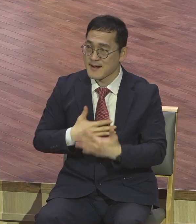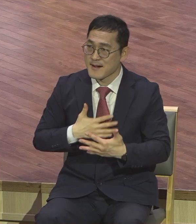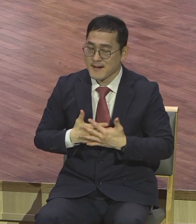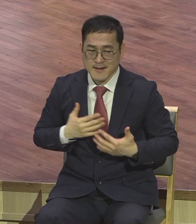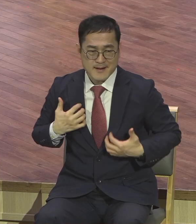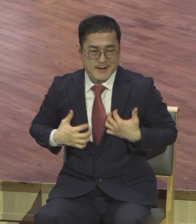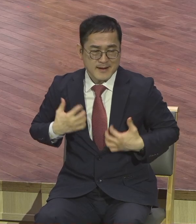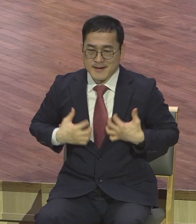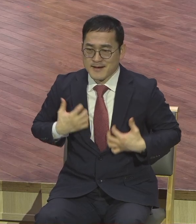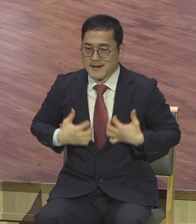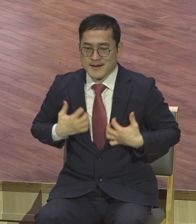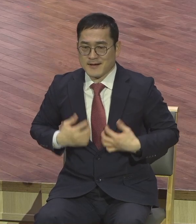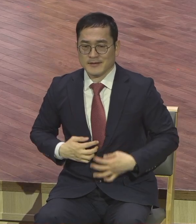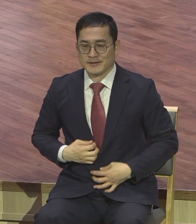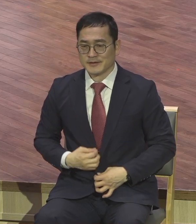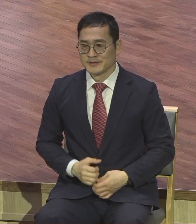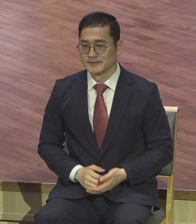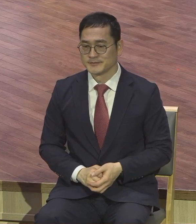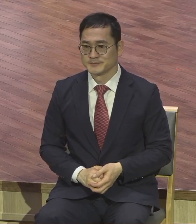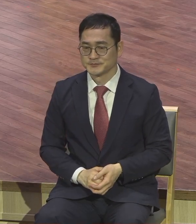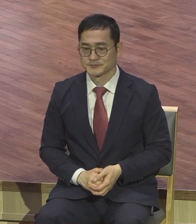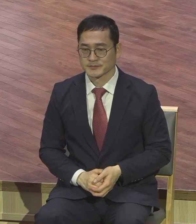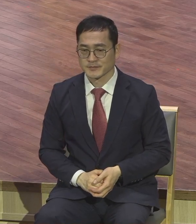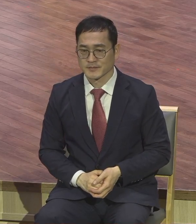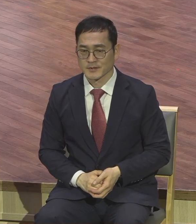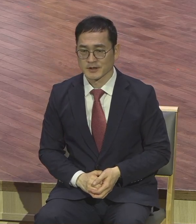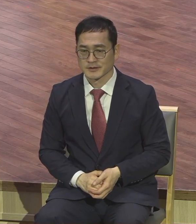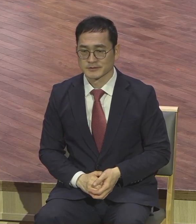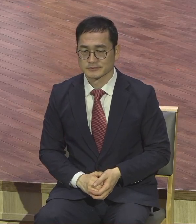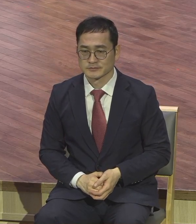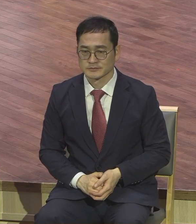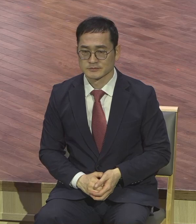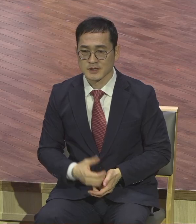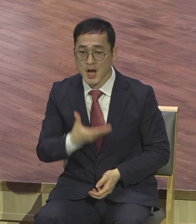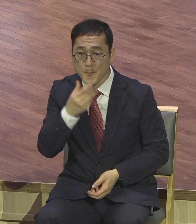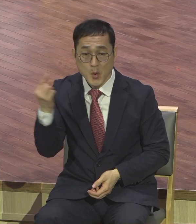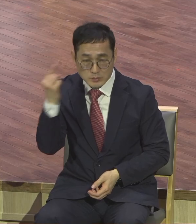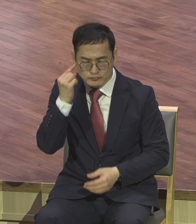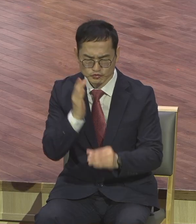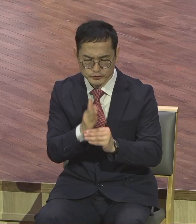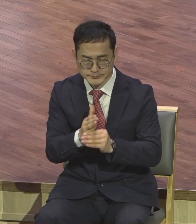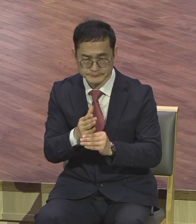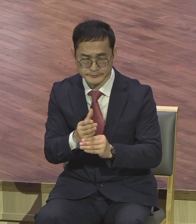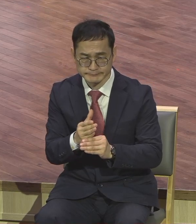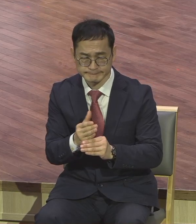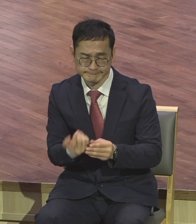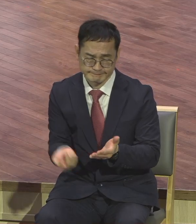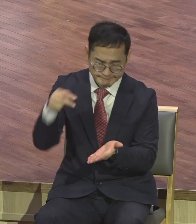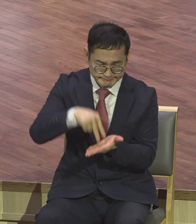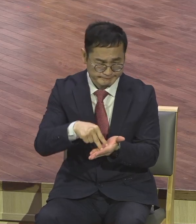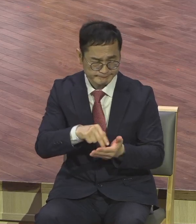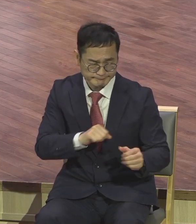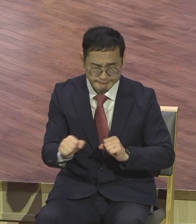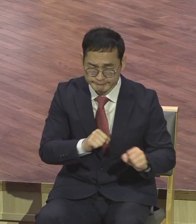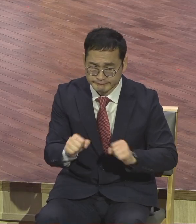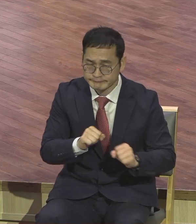삶의 현장에서 보금을 위한 충성된 헌신자로 설 수밖에 없어요. 이런 충성된